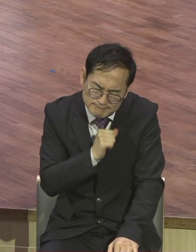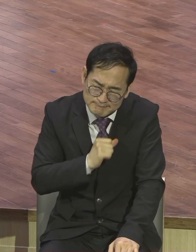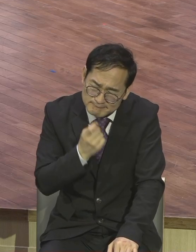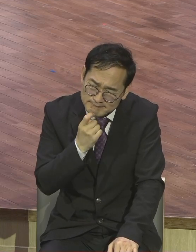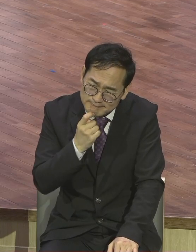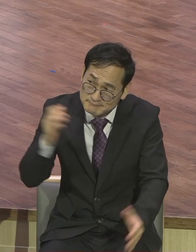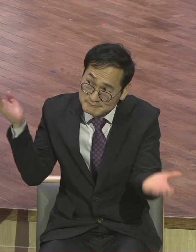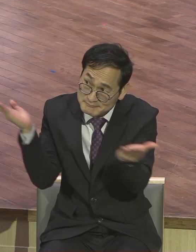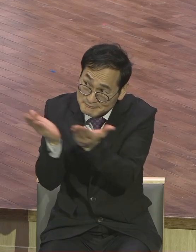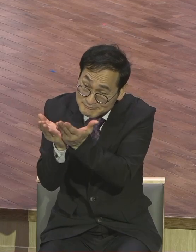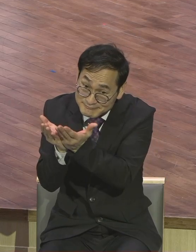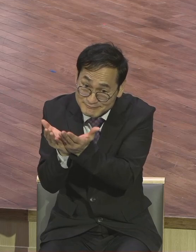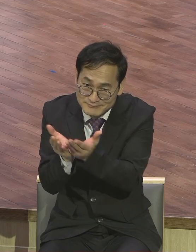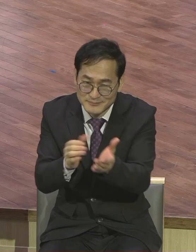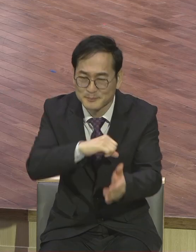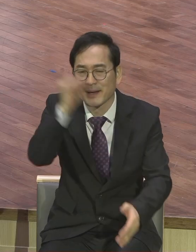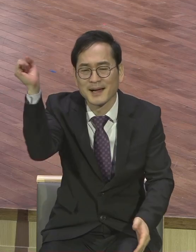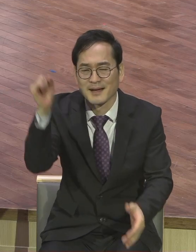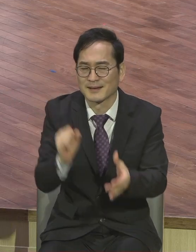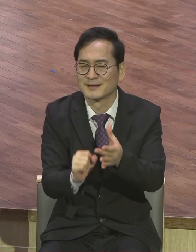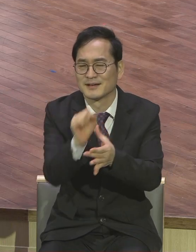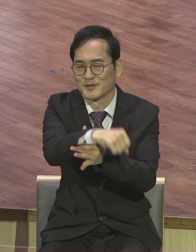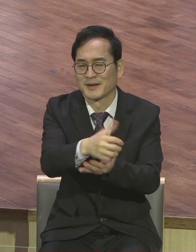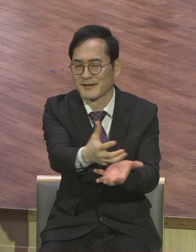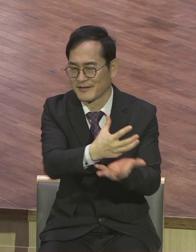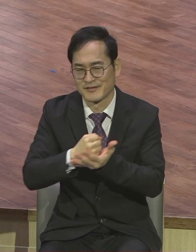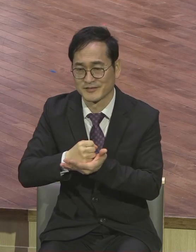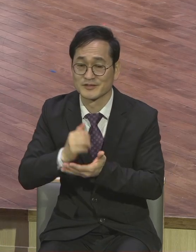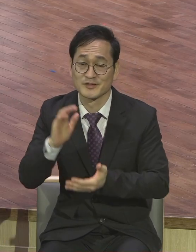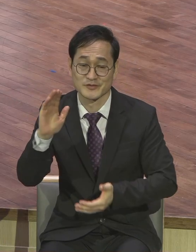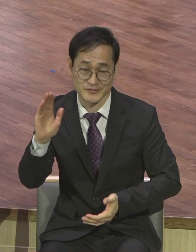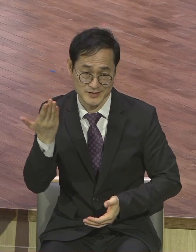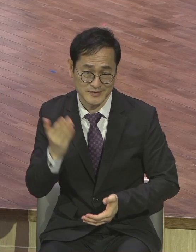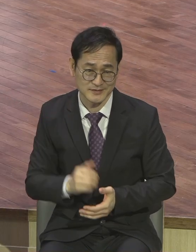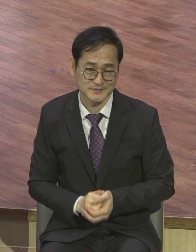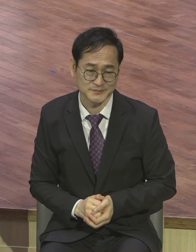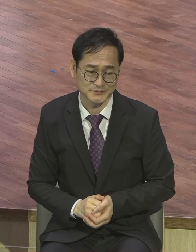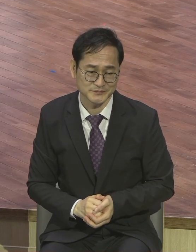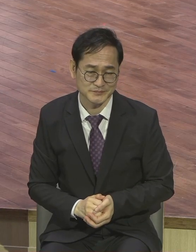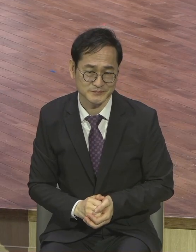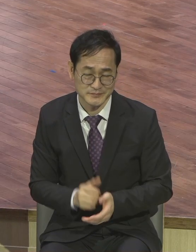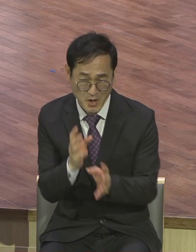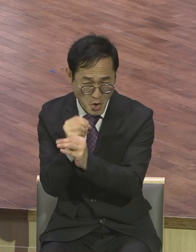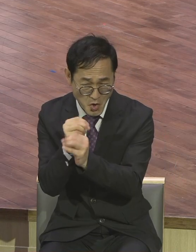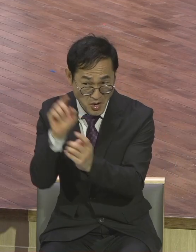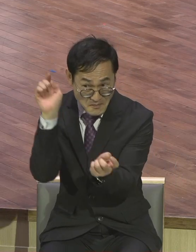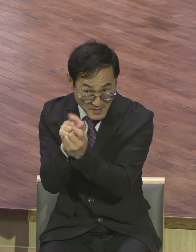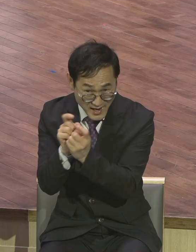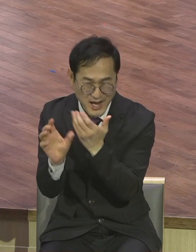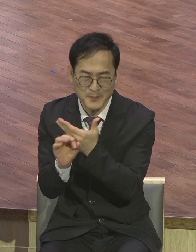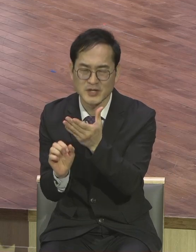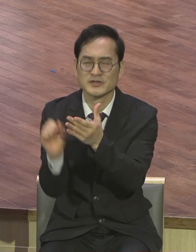때가 이름에 거두리라 분명히 말씀하세요 때가 이름에 거두리라